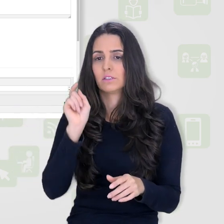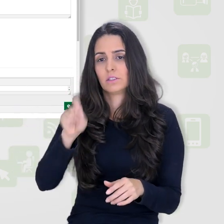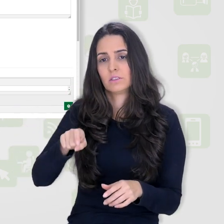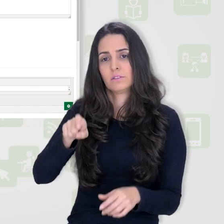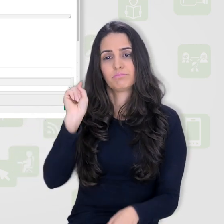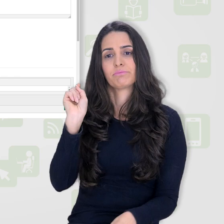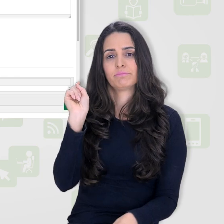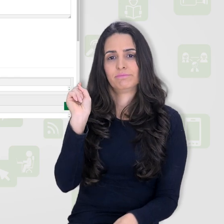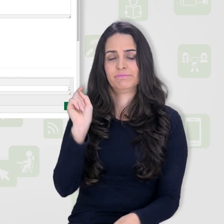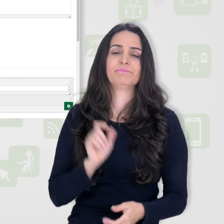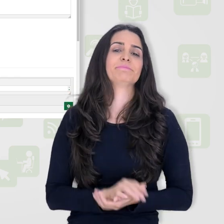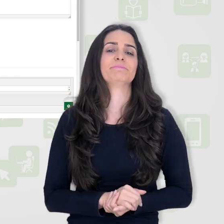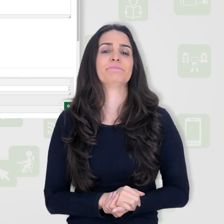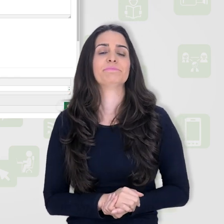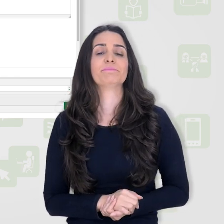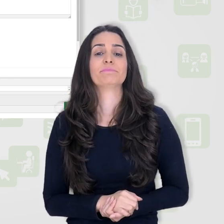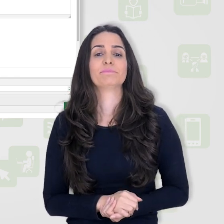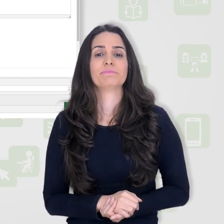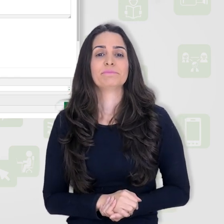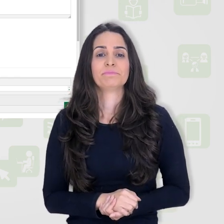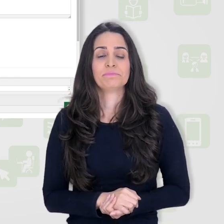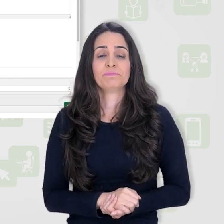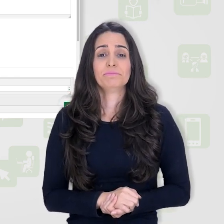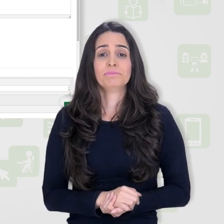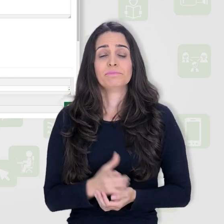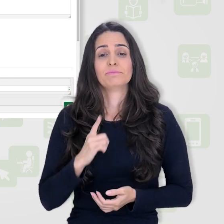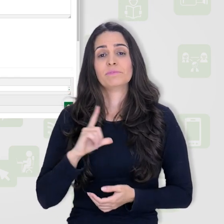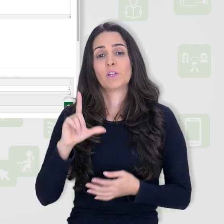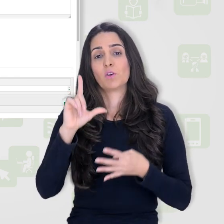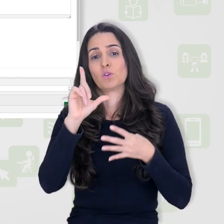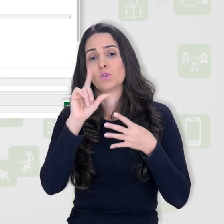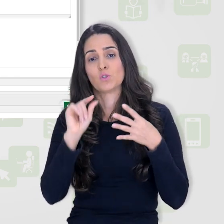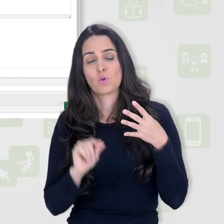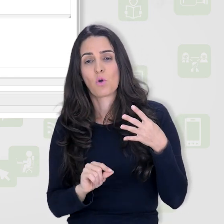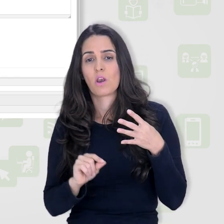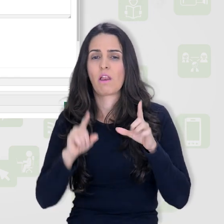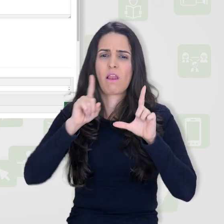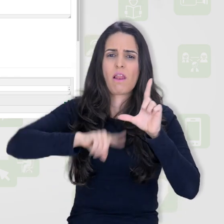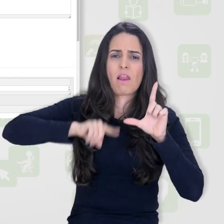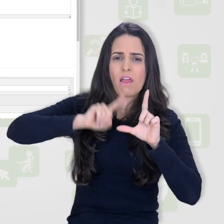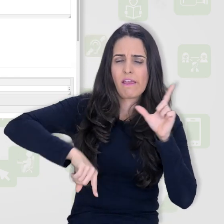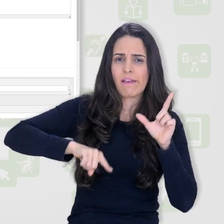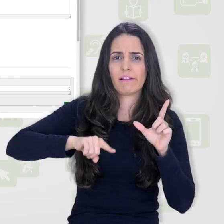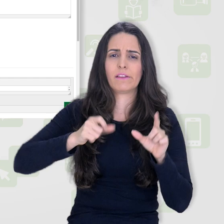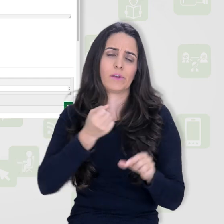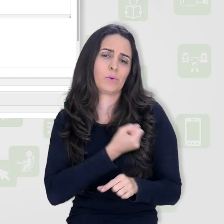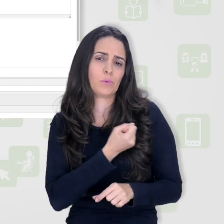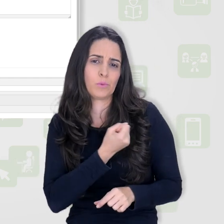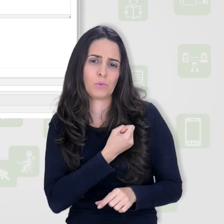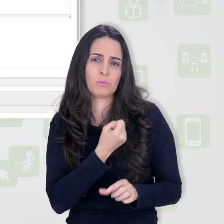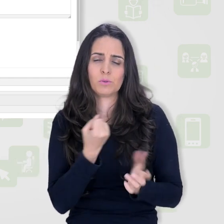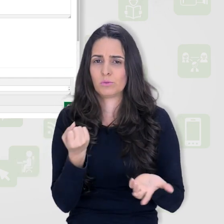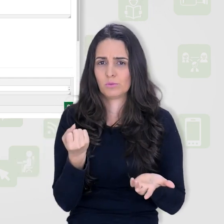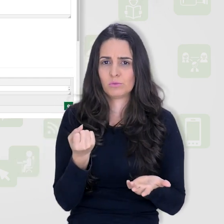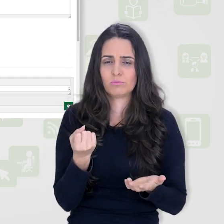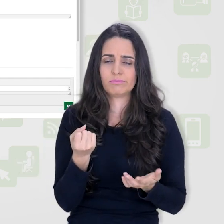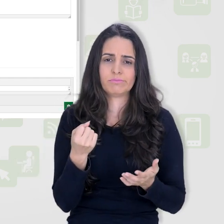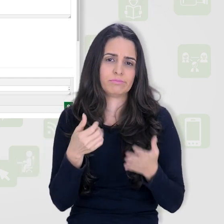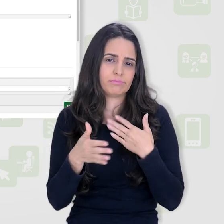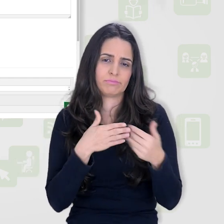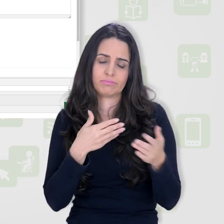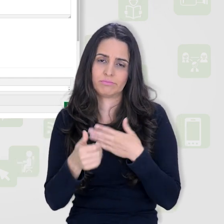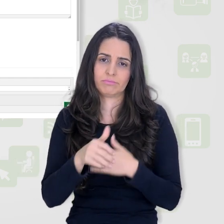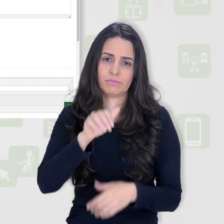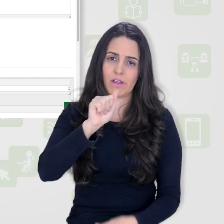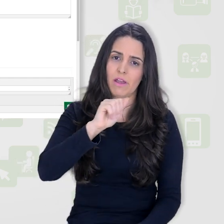desmarcar. Numerar as opções, então. Eu posso escolher ABC minúsculo, maiúsculo, um, dois, três. Vou escolher o ABC